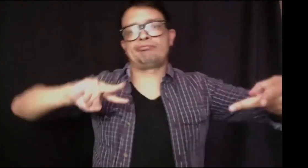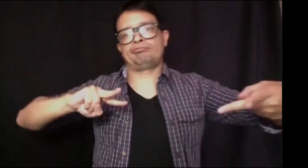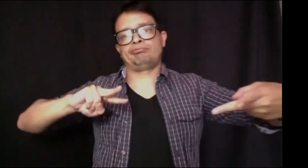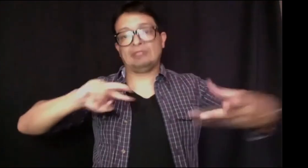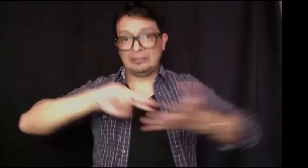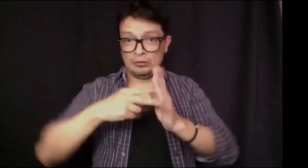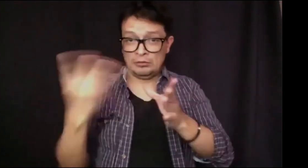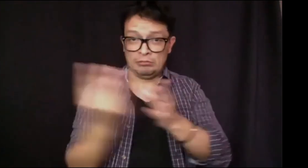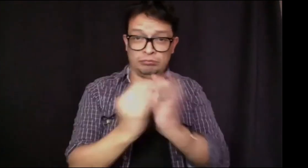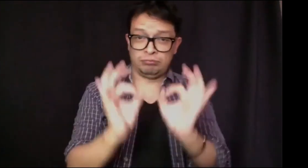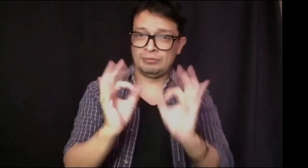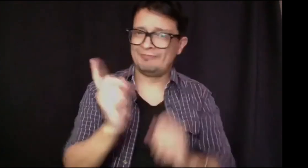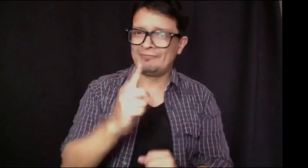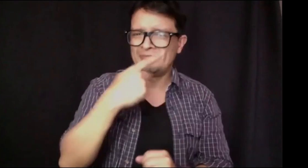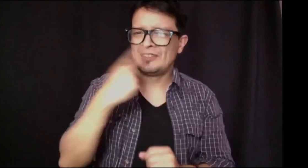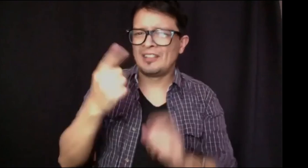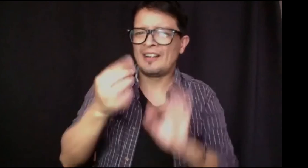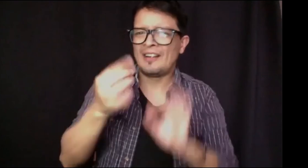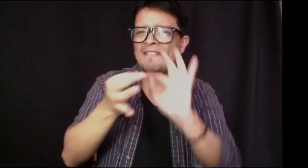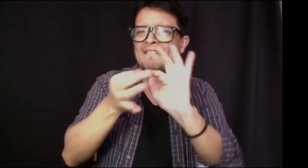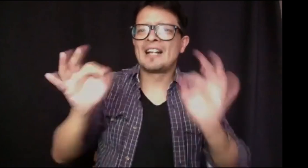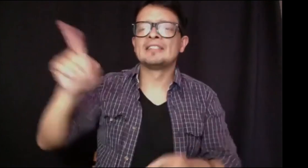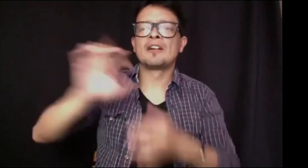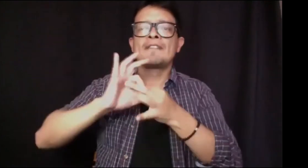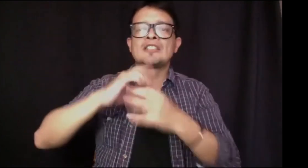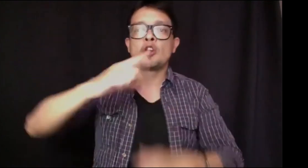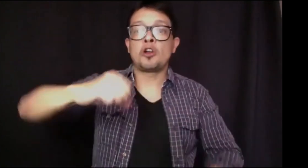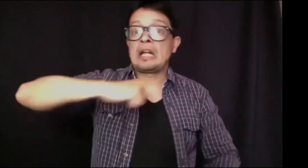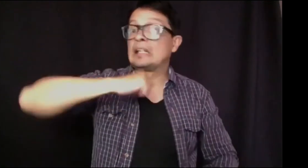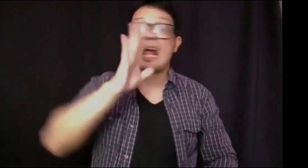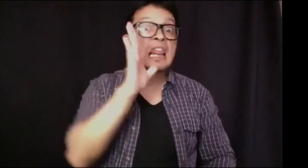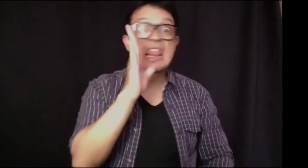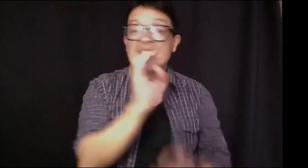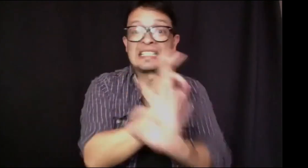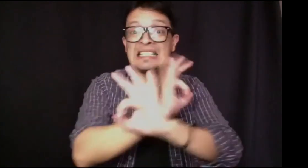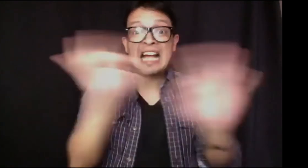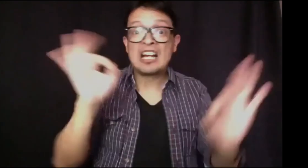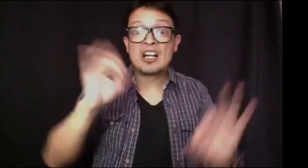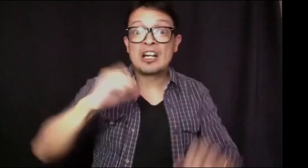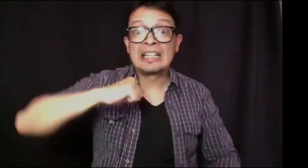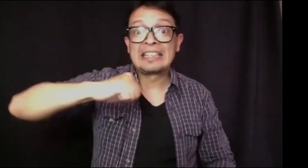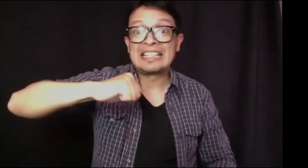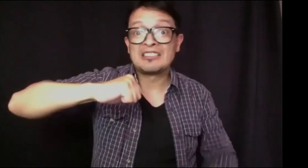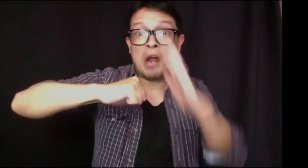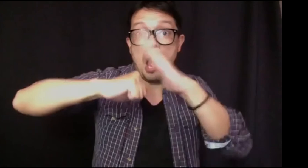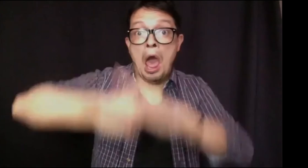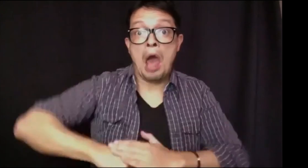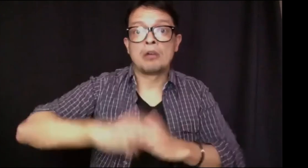pensar, entonces, sería, entonces, lo contrario, para en el caso de los oyentes, sí, lo que venía diciendo ahora. Entonces, por ejemplo, si no tiene algún,